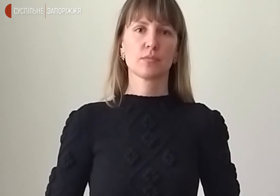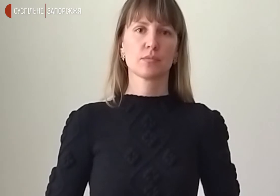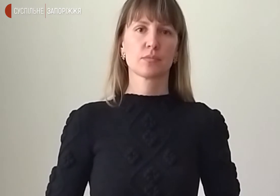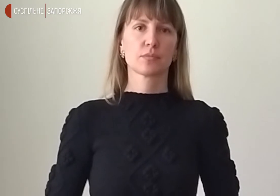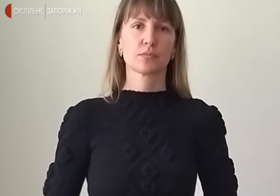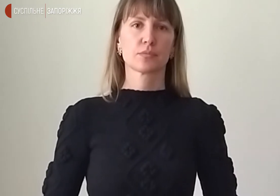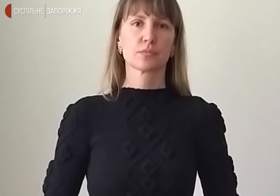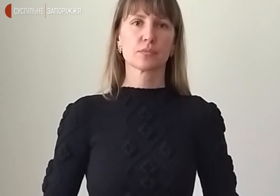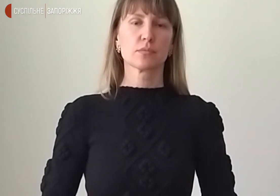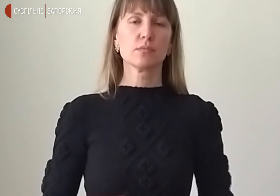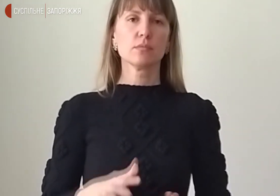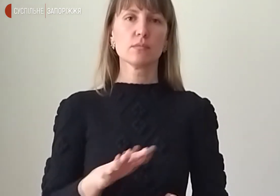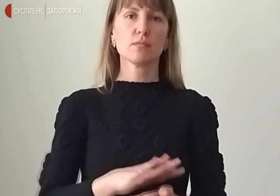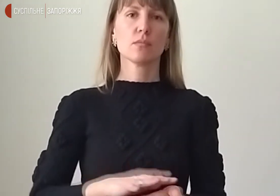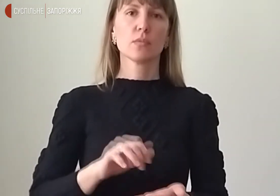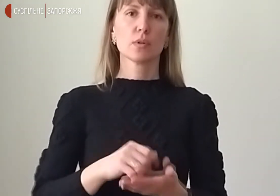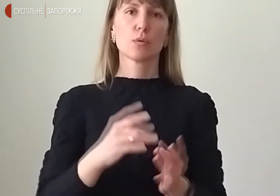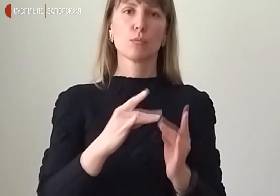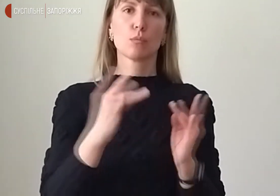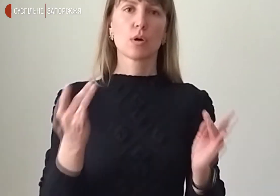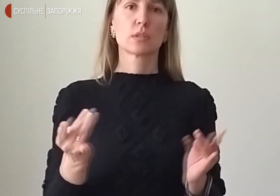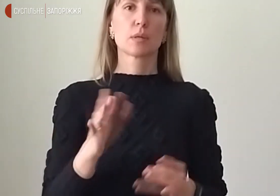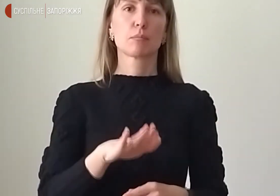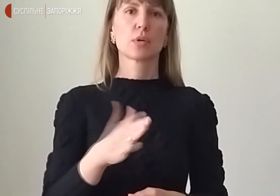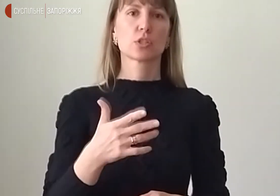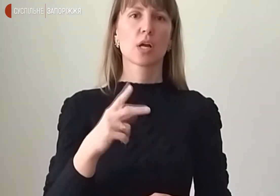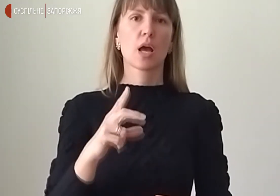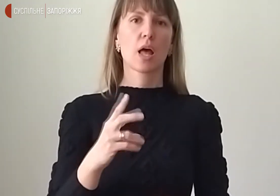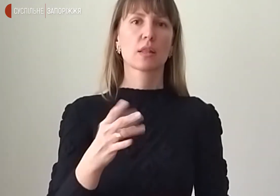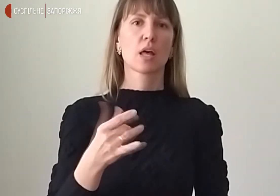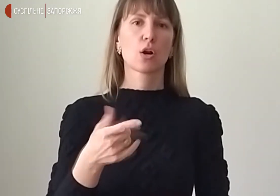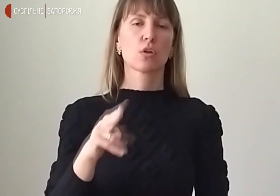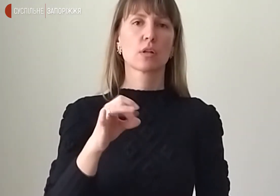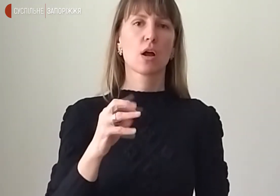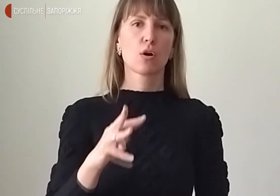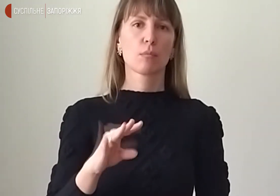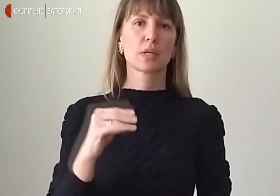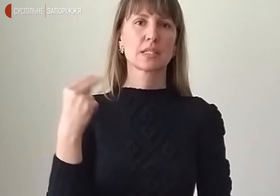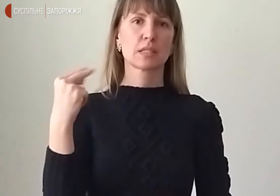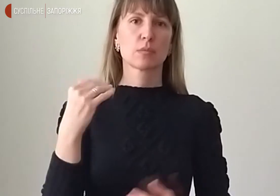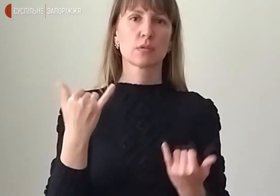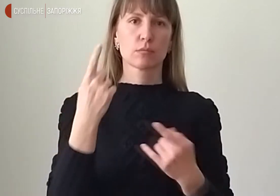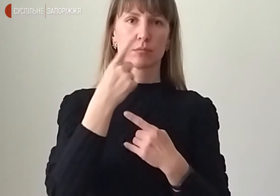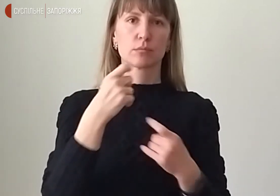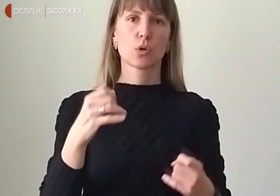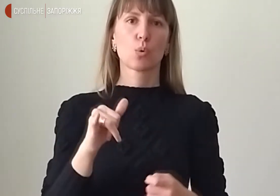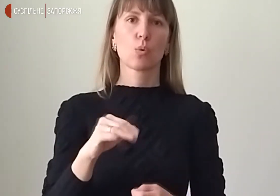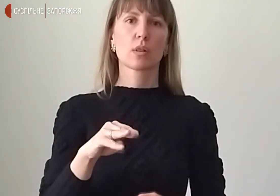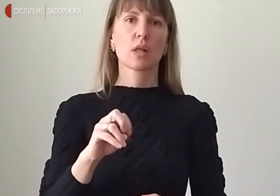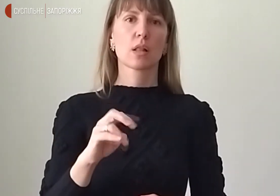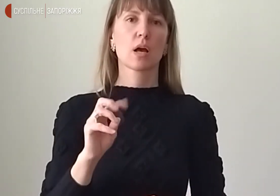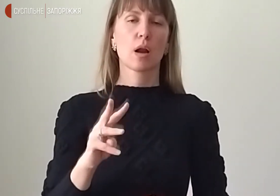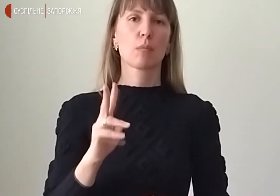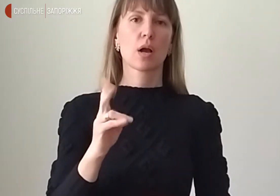Фото зруйнованого мосту між Енергодаром та Запоріжжям сьогодні оприлюднили у телеграм-каналі державного